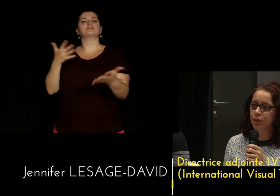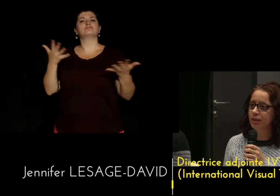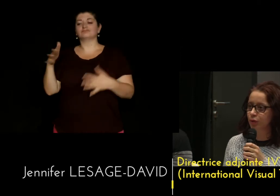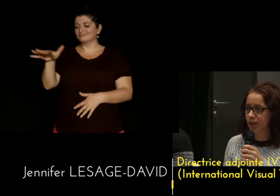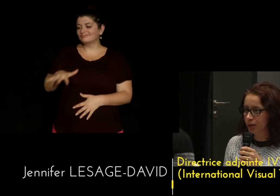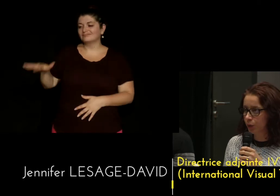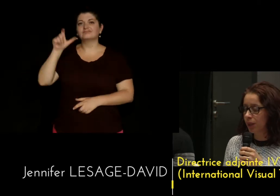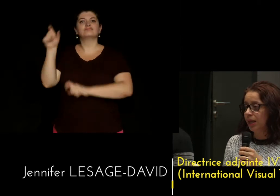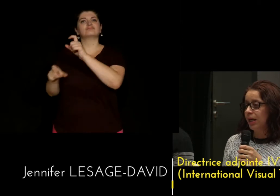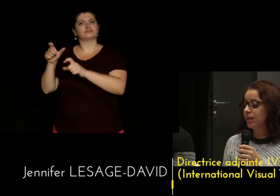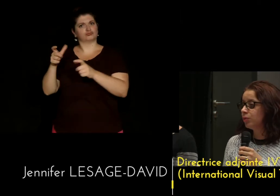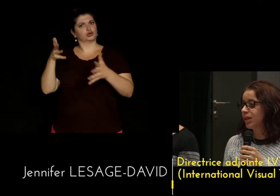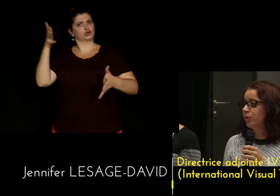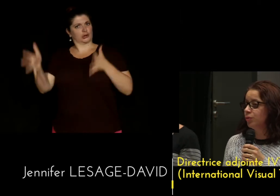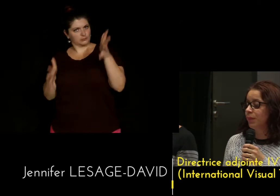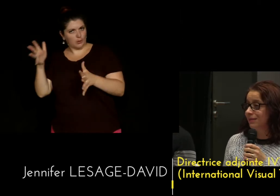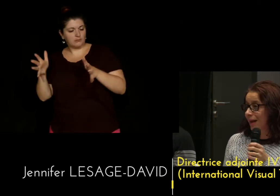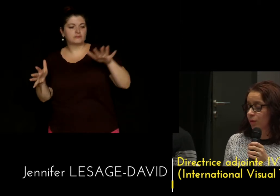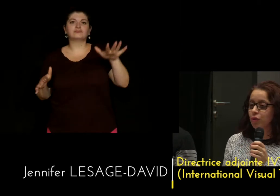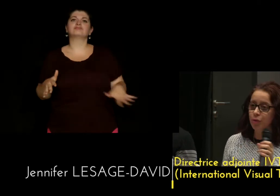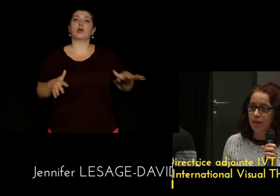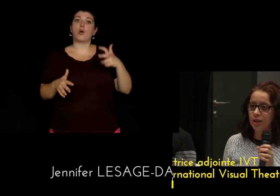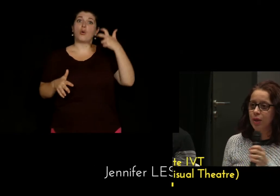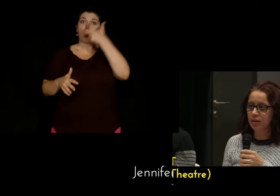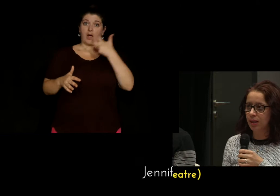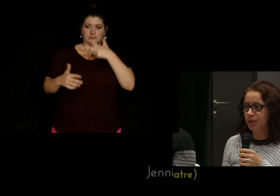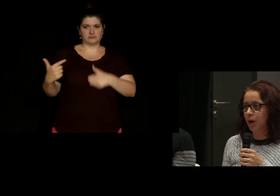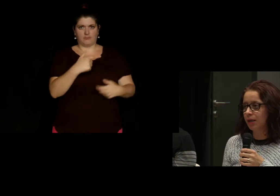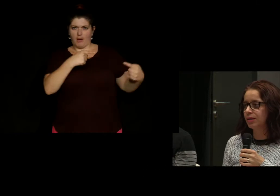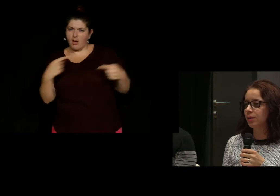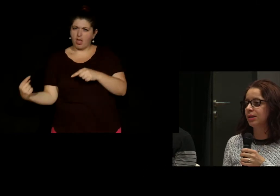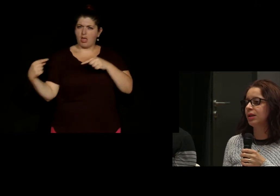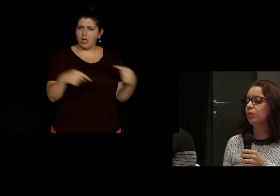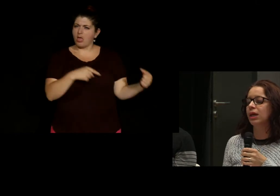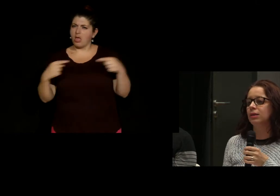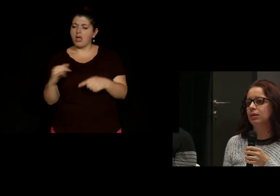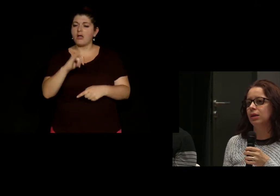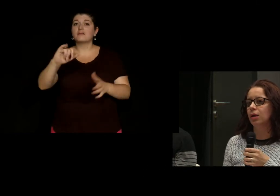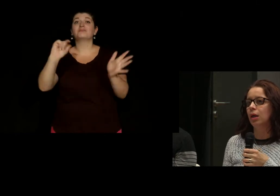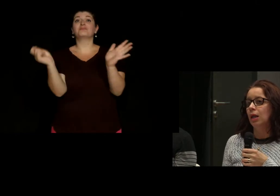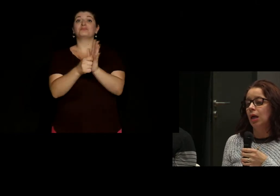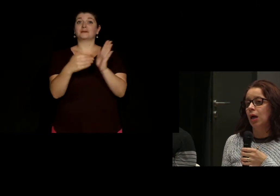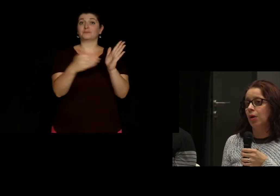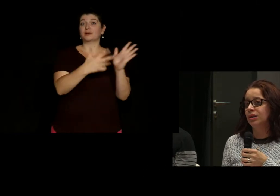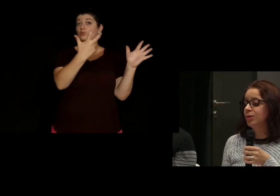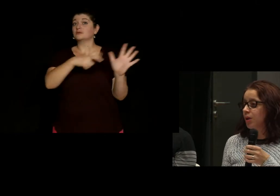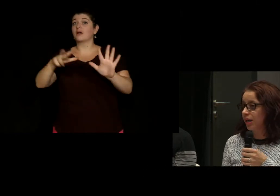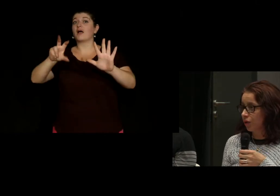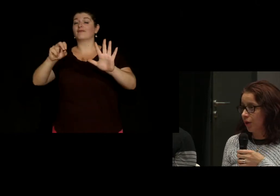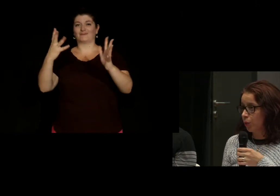d'éducation. Et donc il y eu une bataille entre les gestualistes et les oralistes qui s'est concrétisée en 1880 au